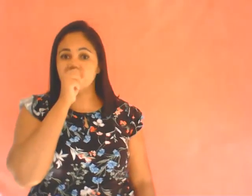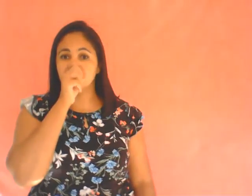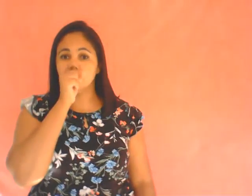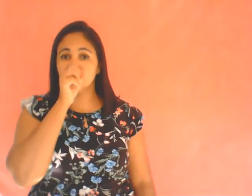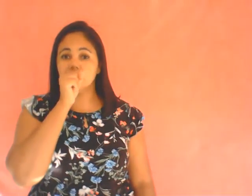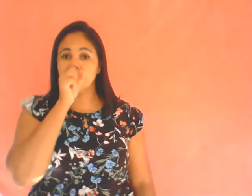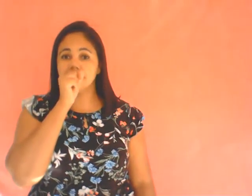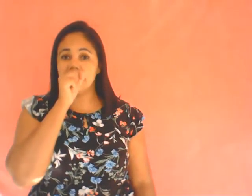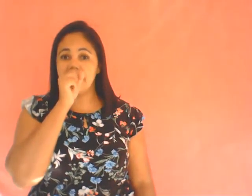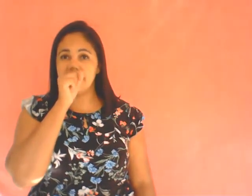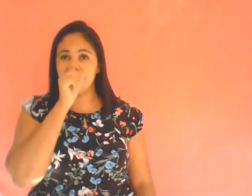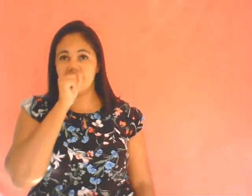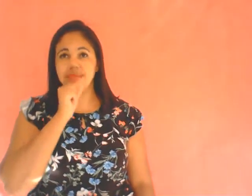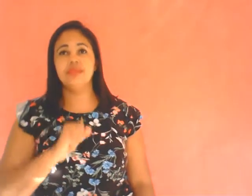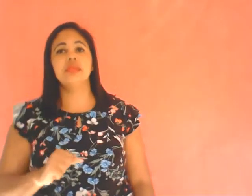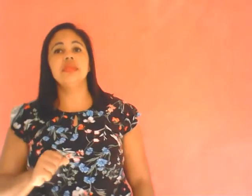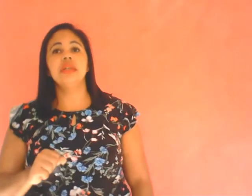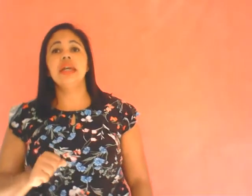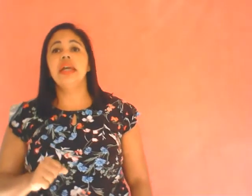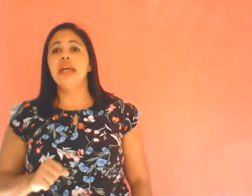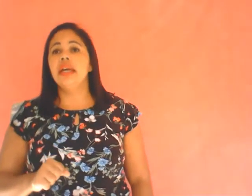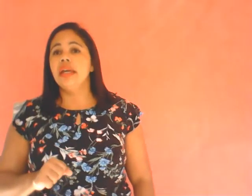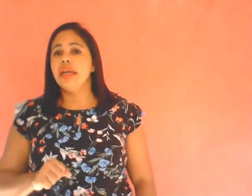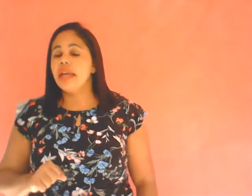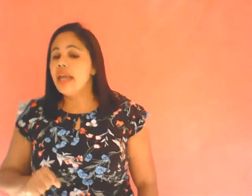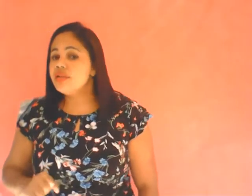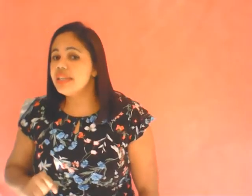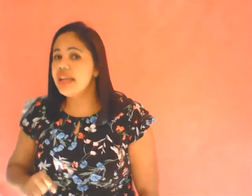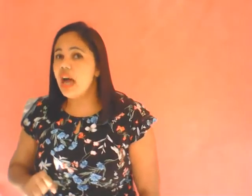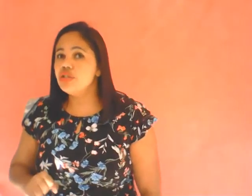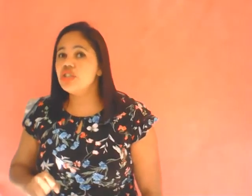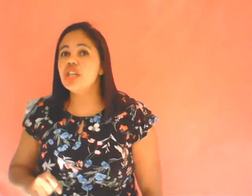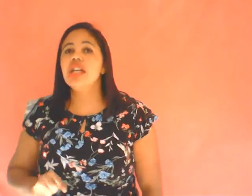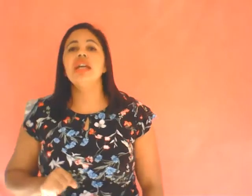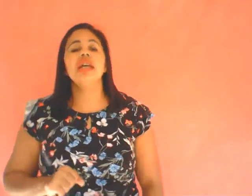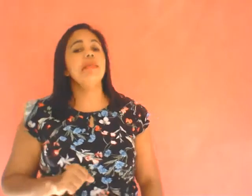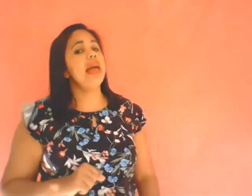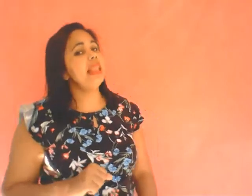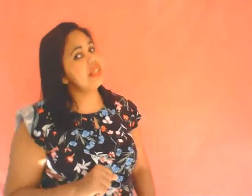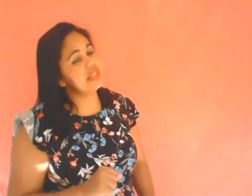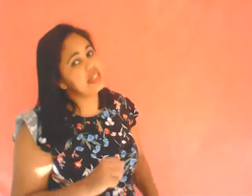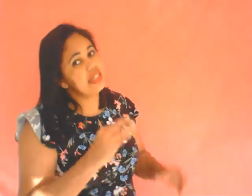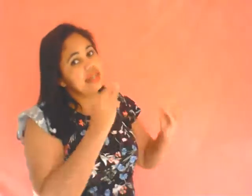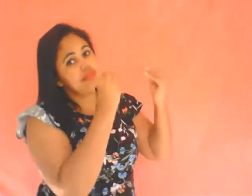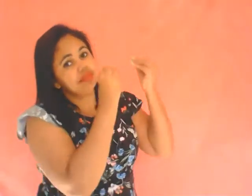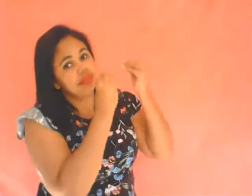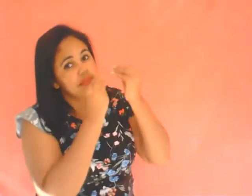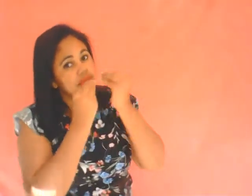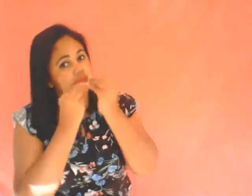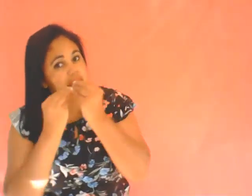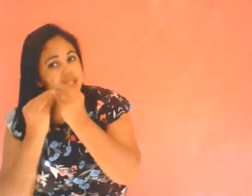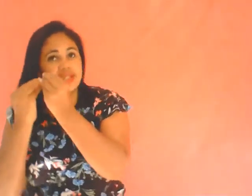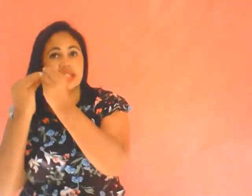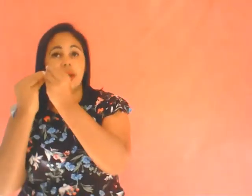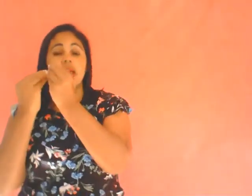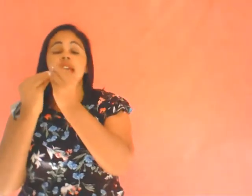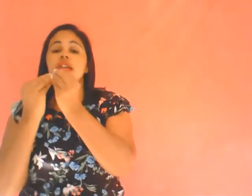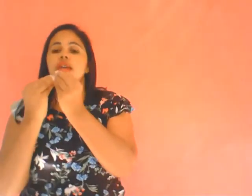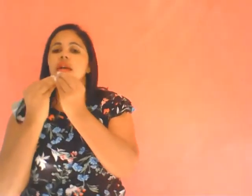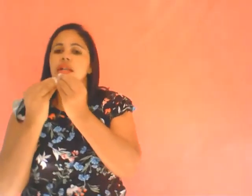laranja E o sinal de melancia? Melancia Então,